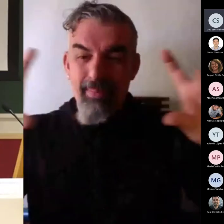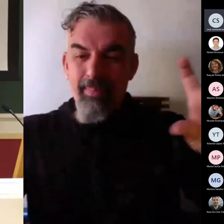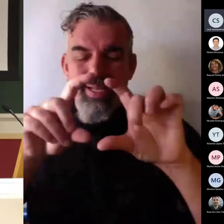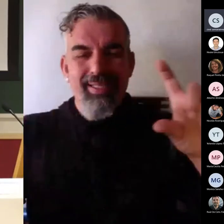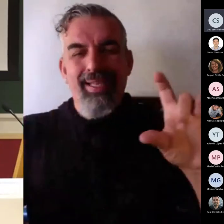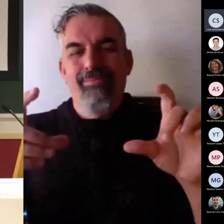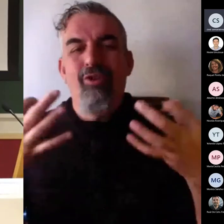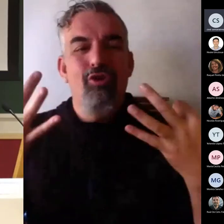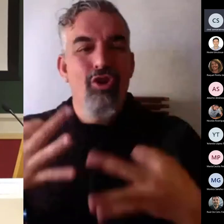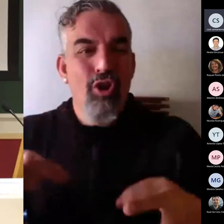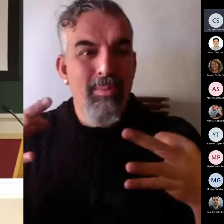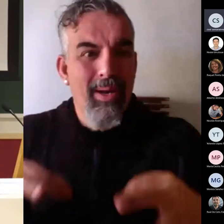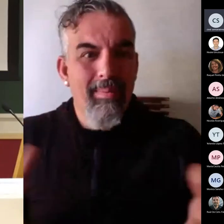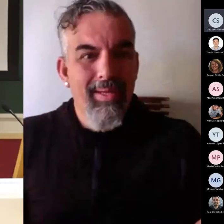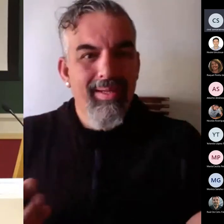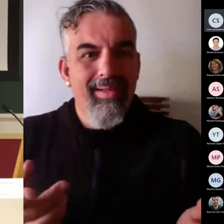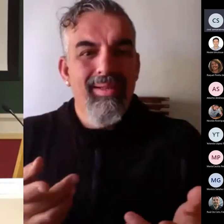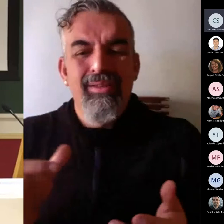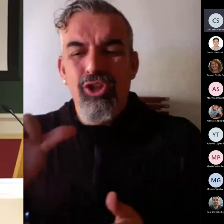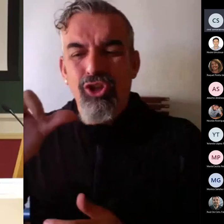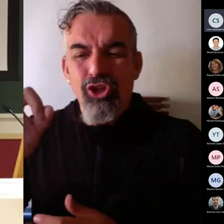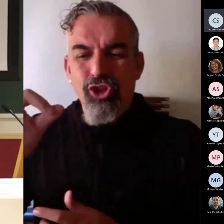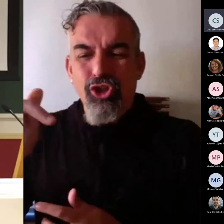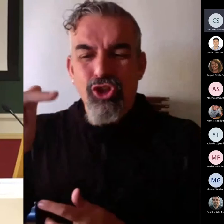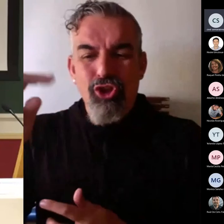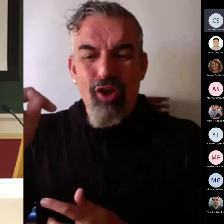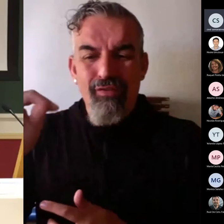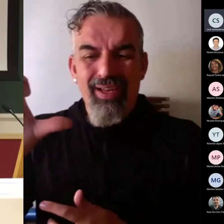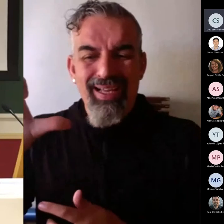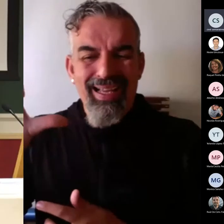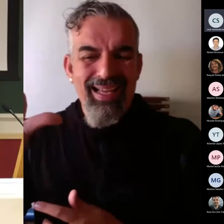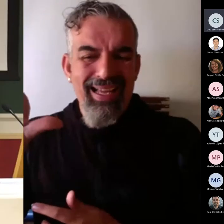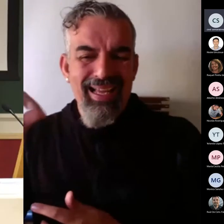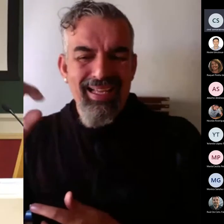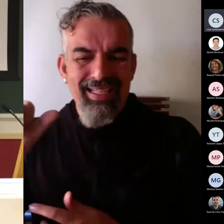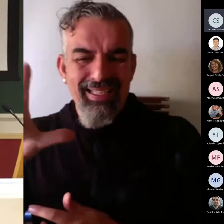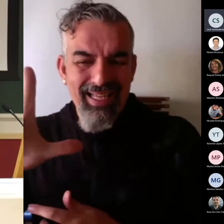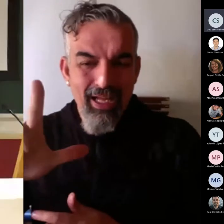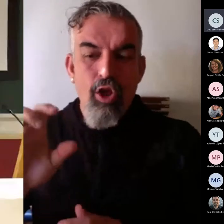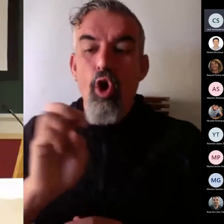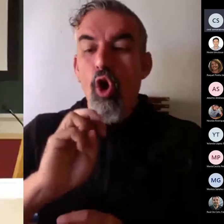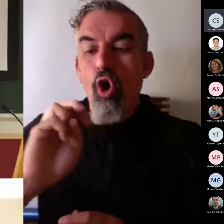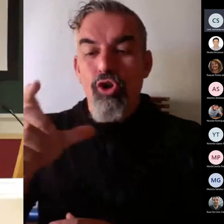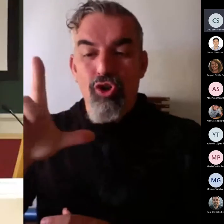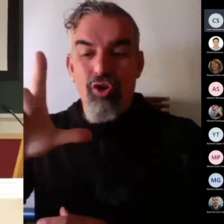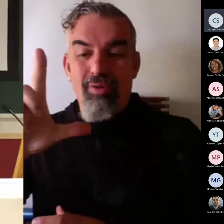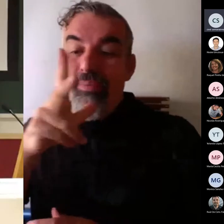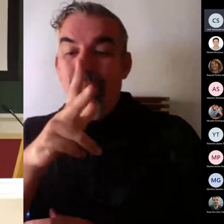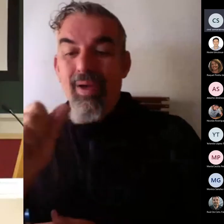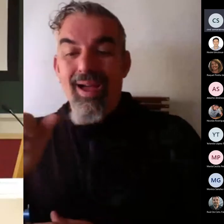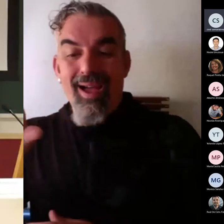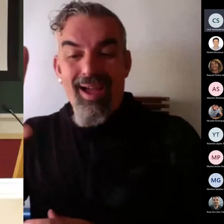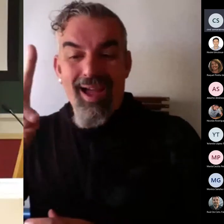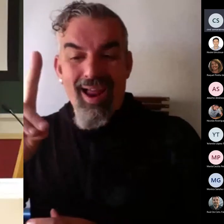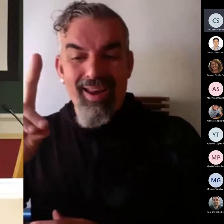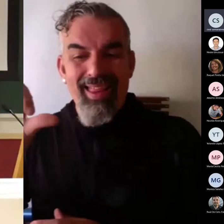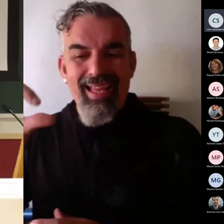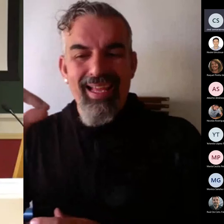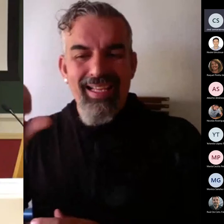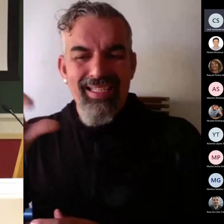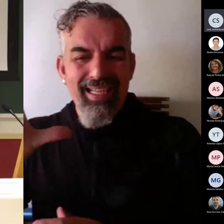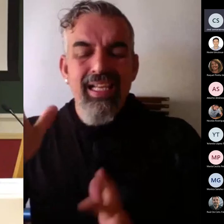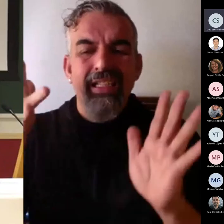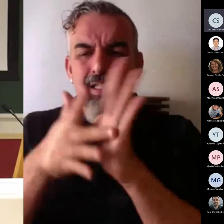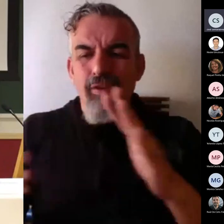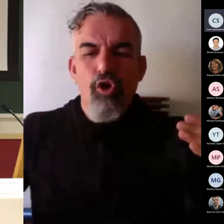hablarnos, del soft skills y del hard skills. competencias que permiten